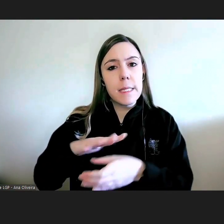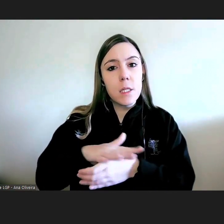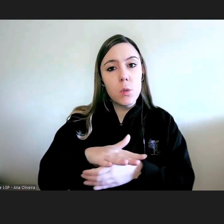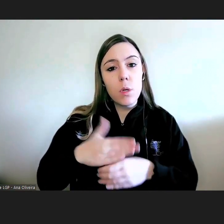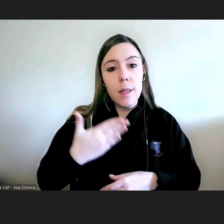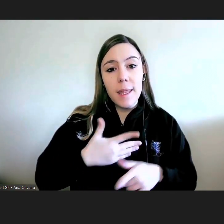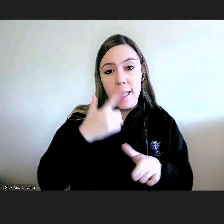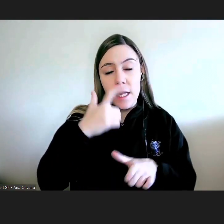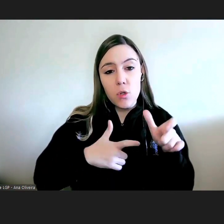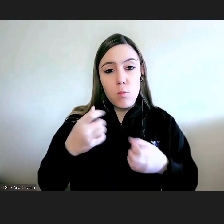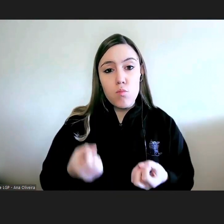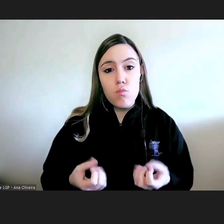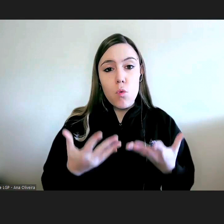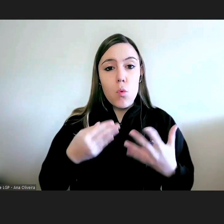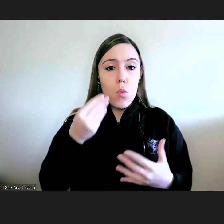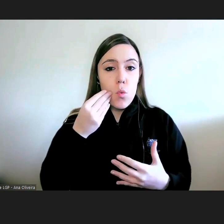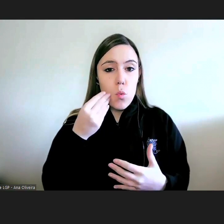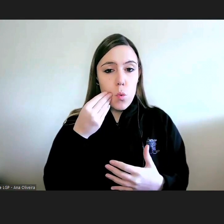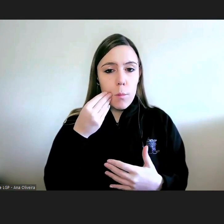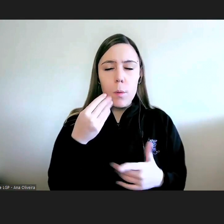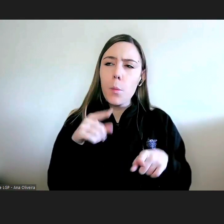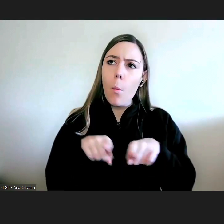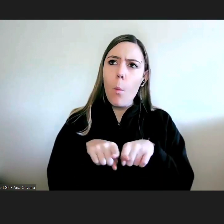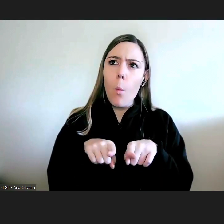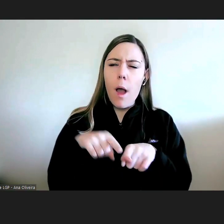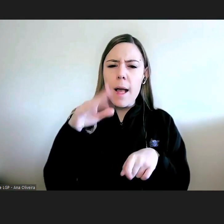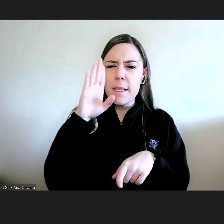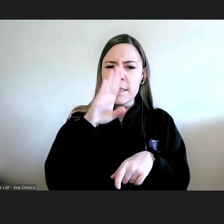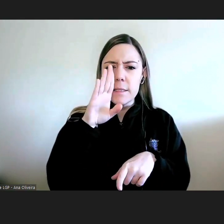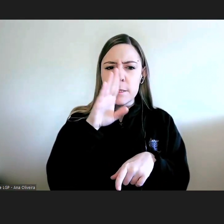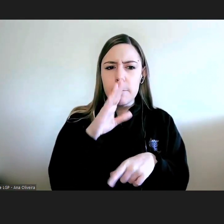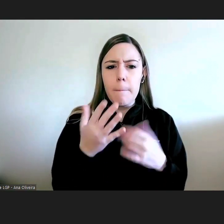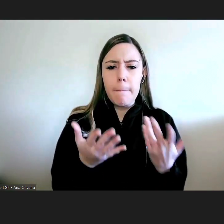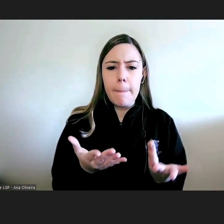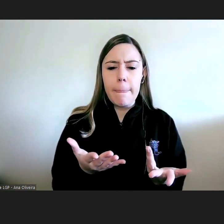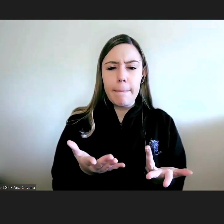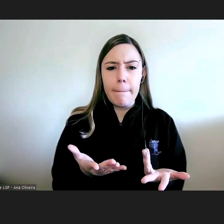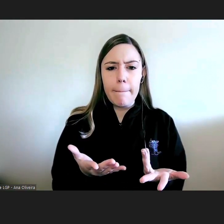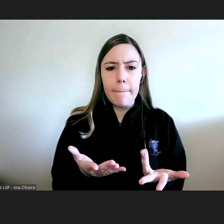e para um pouco é como se puséssemos aqueles